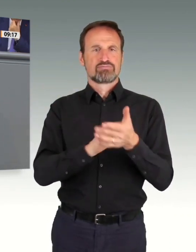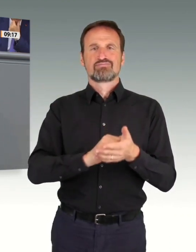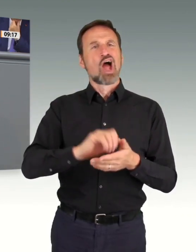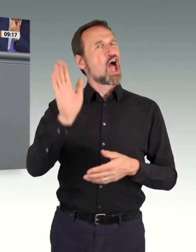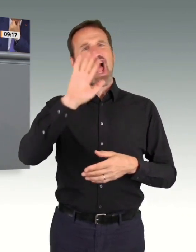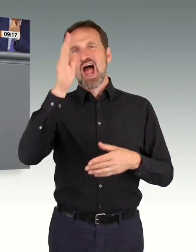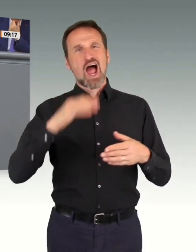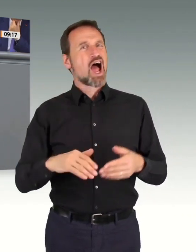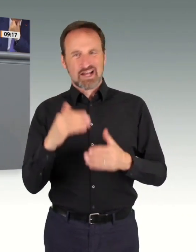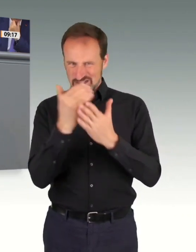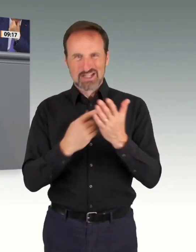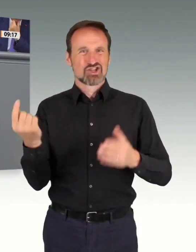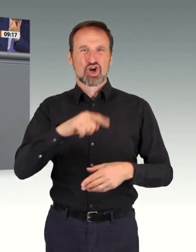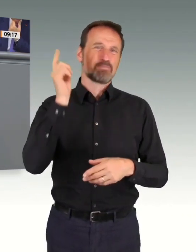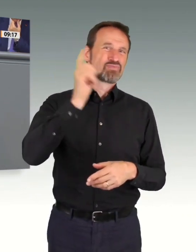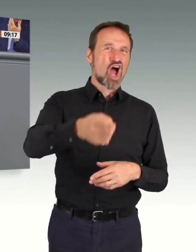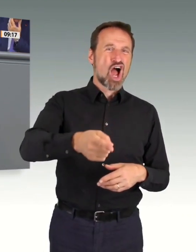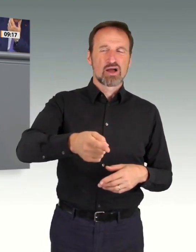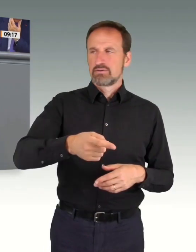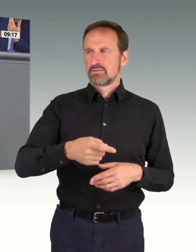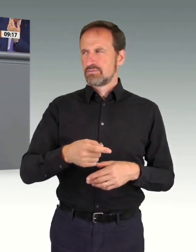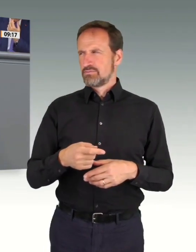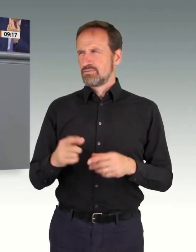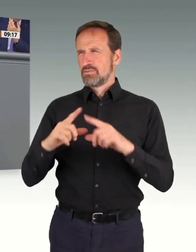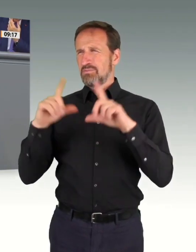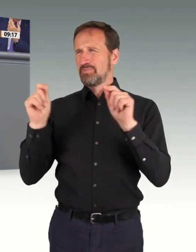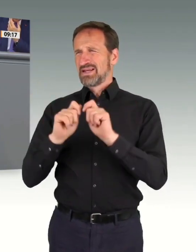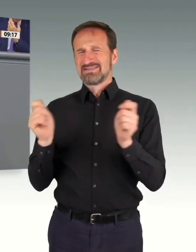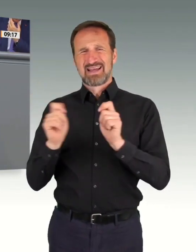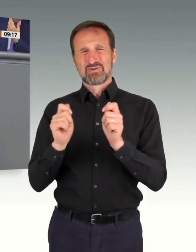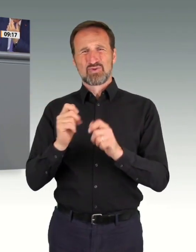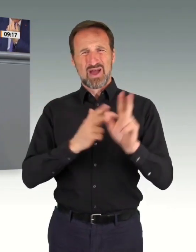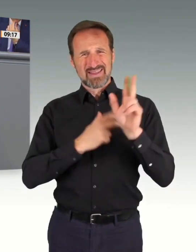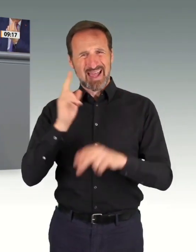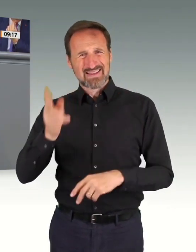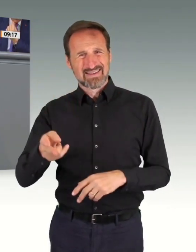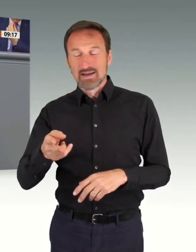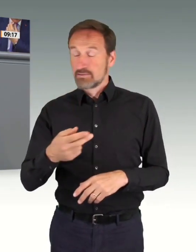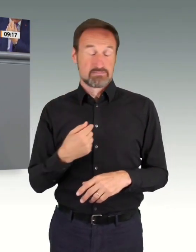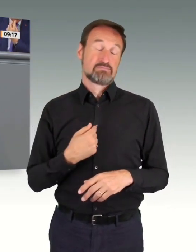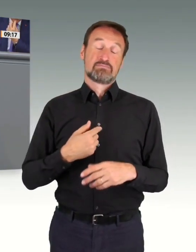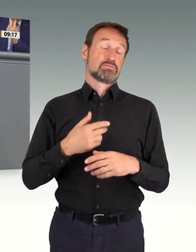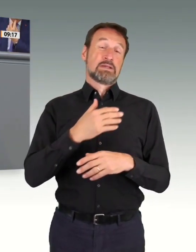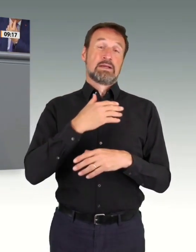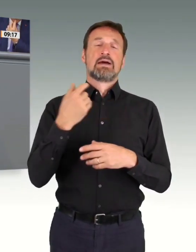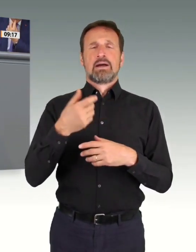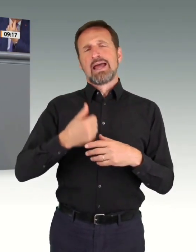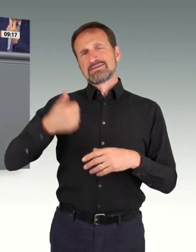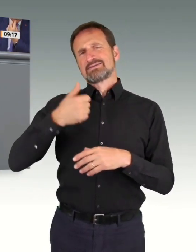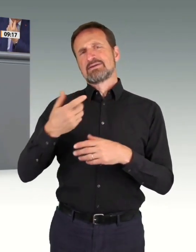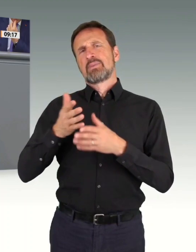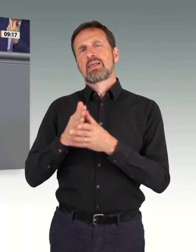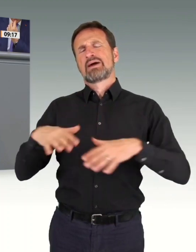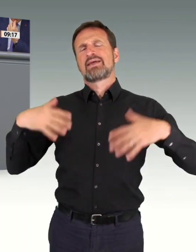Ich habe als erster parlamentarischer Geschäftsführer in sechs Jahren viel Regierungsunfähigkeit erlebt. Aber dieses Ausmaß,